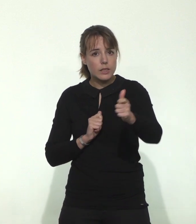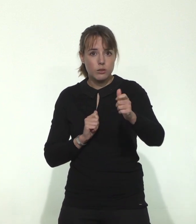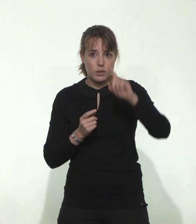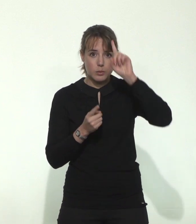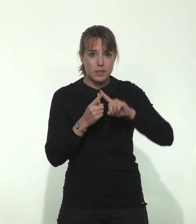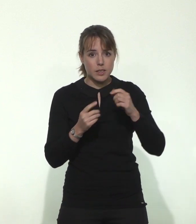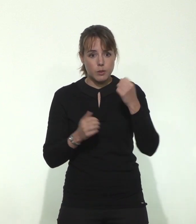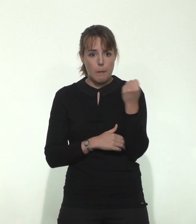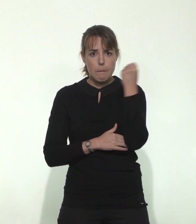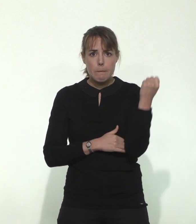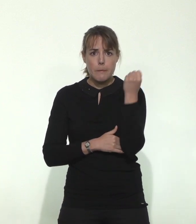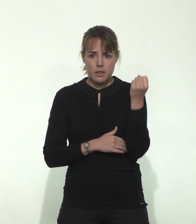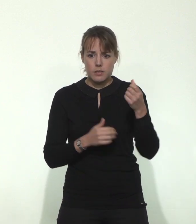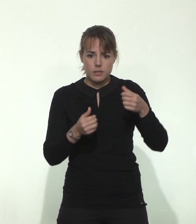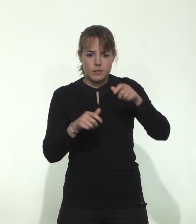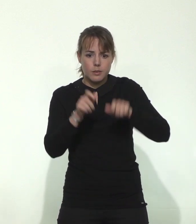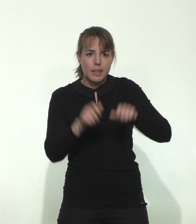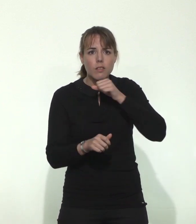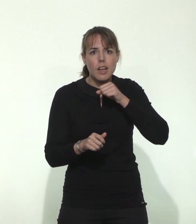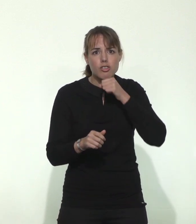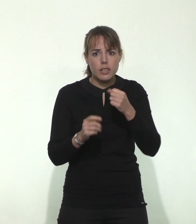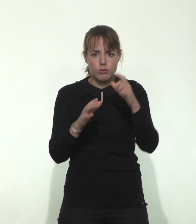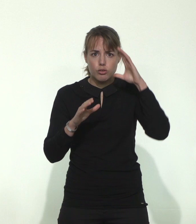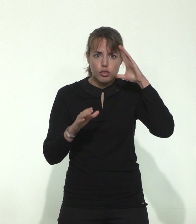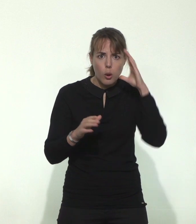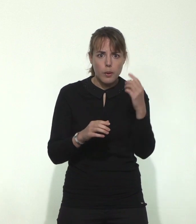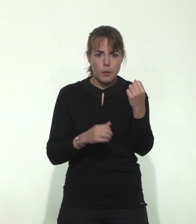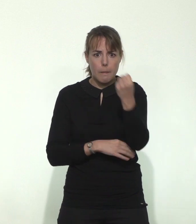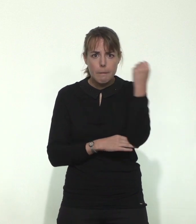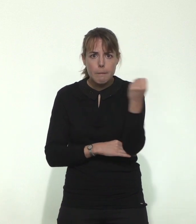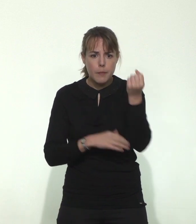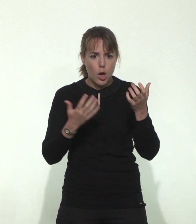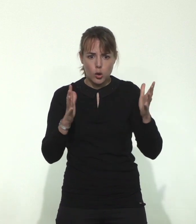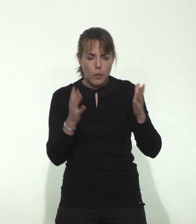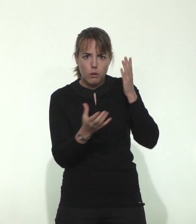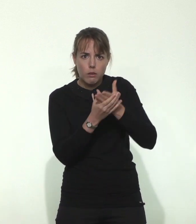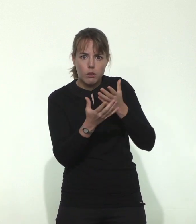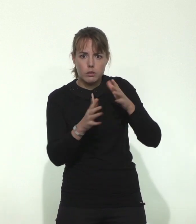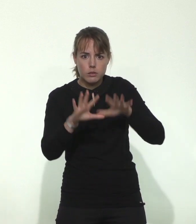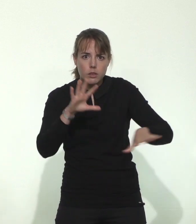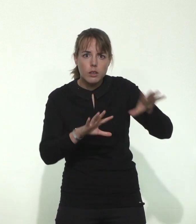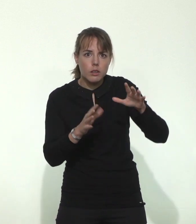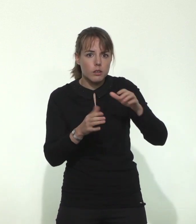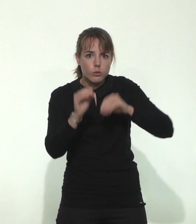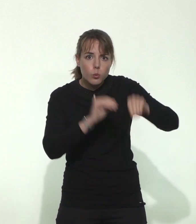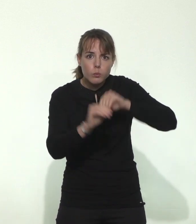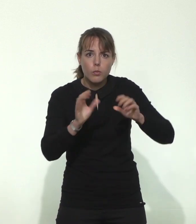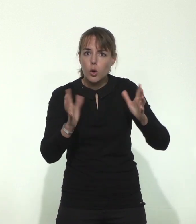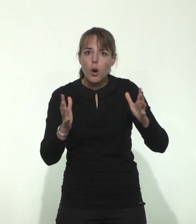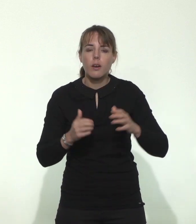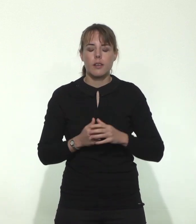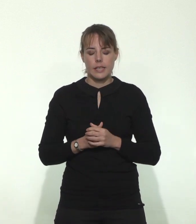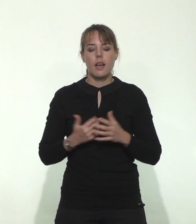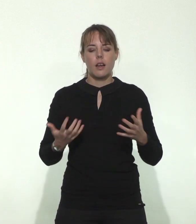des résidents en chambre, moyens financiers, humains et matériels ? Ça fait partie de la discussion qu'on a tous eue, puisqu'on